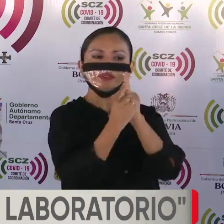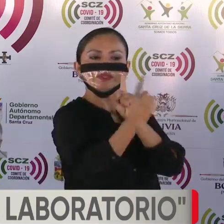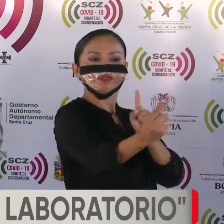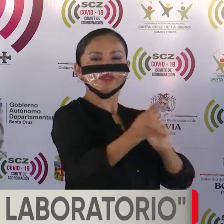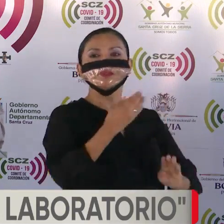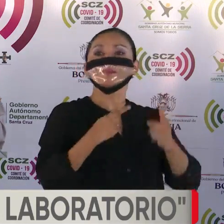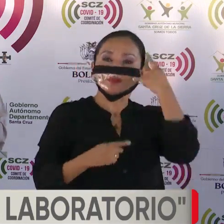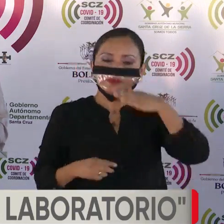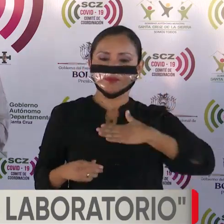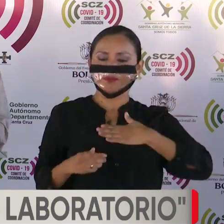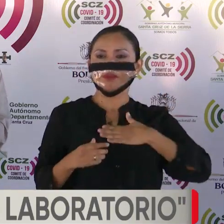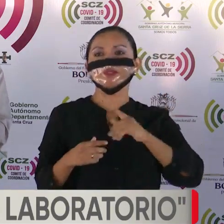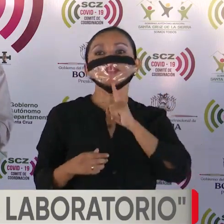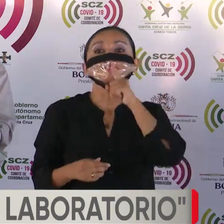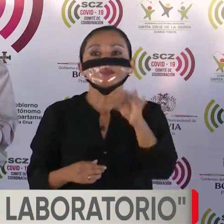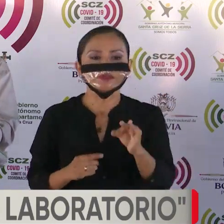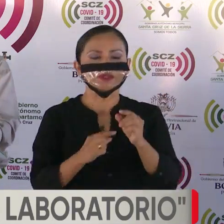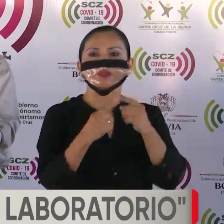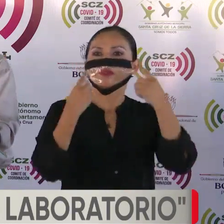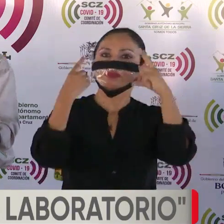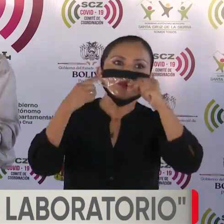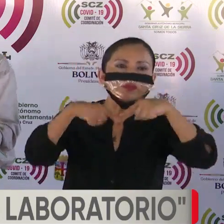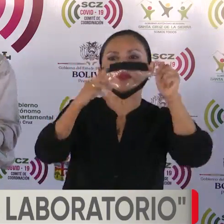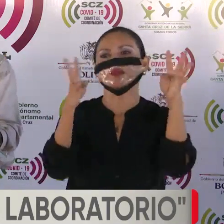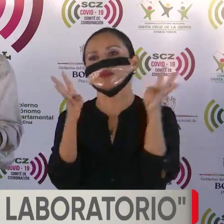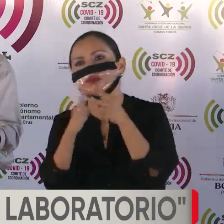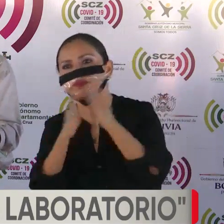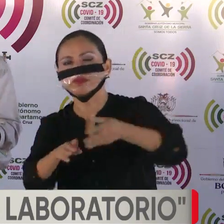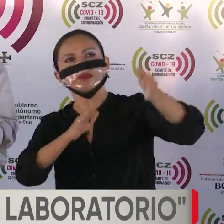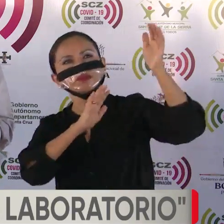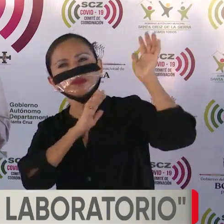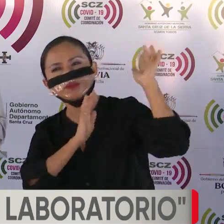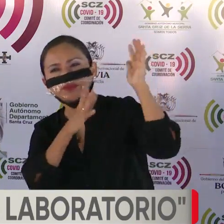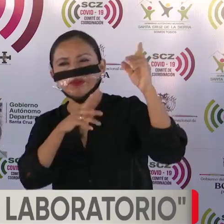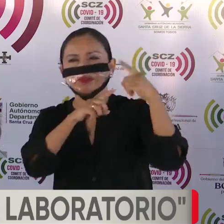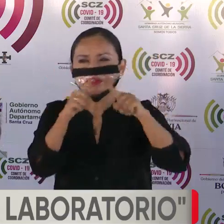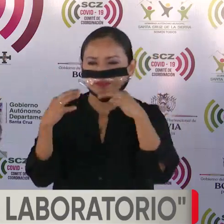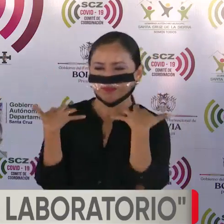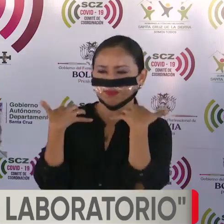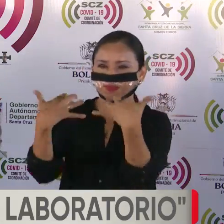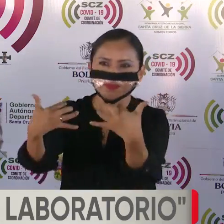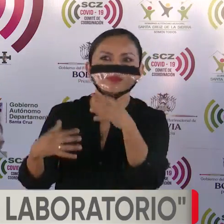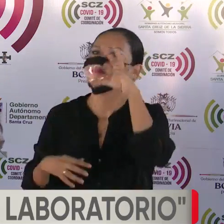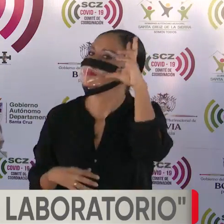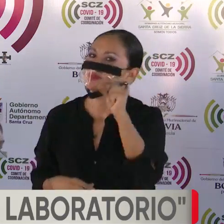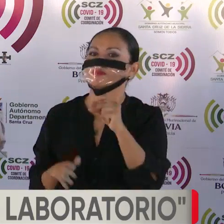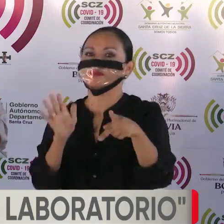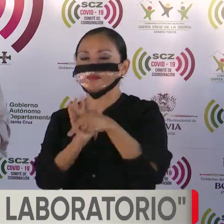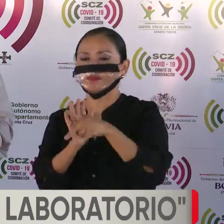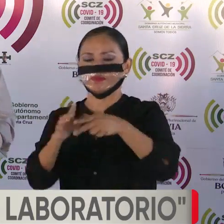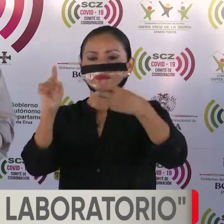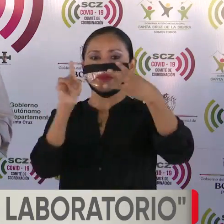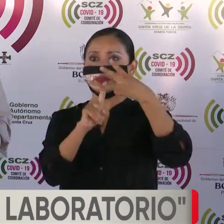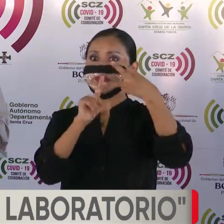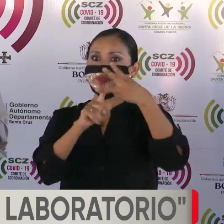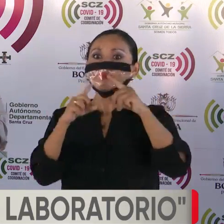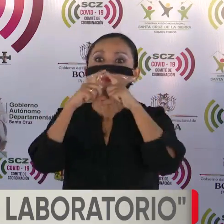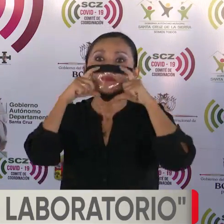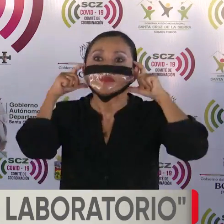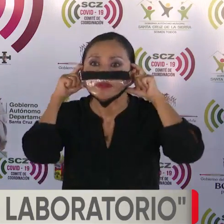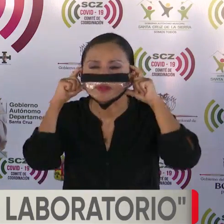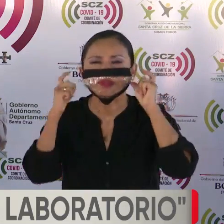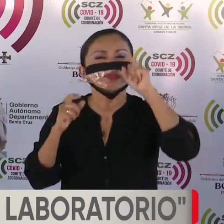seguridad, a limitar los aforos, las reuniones, etc. La tercera son los barbijos. La